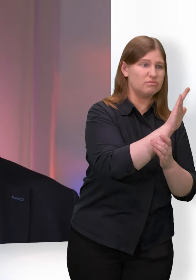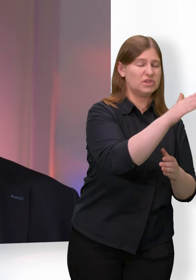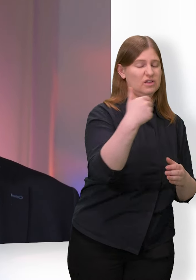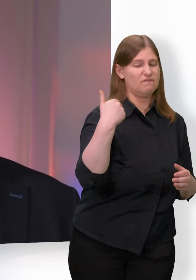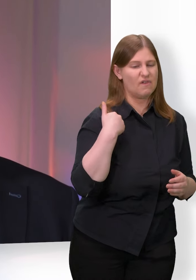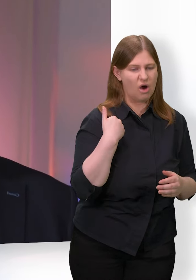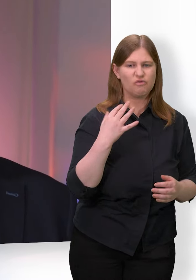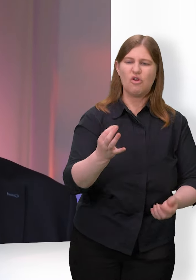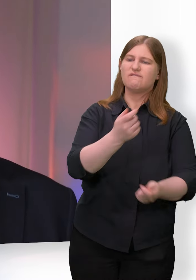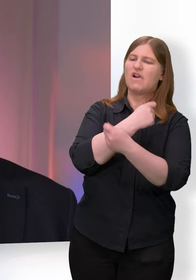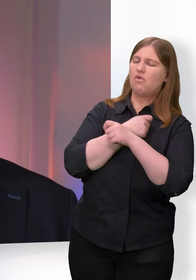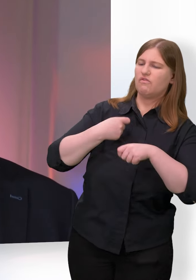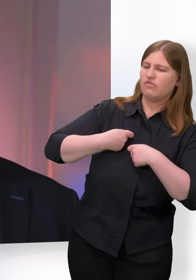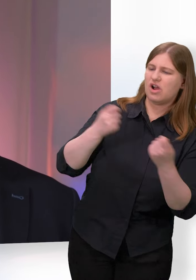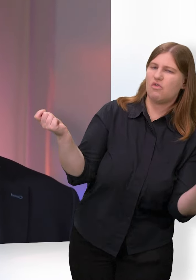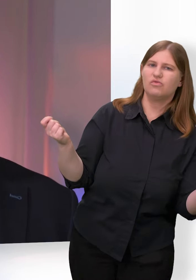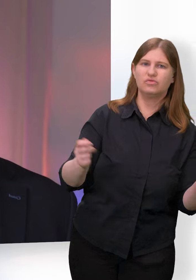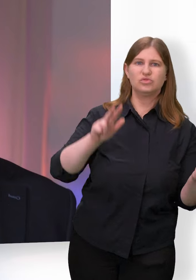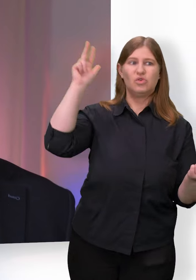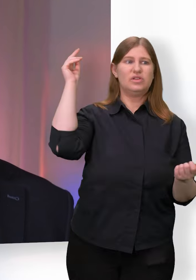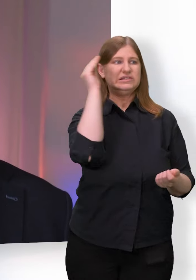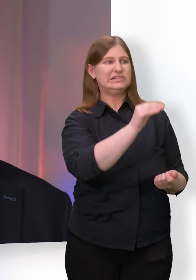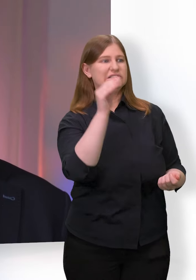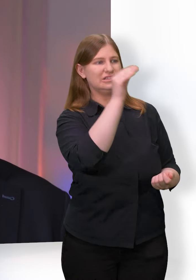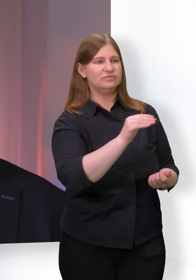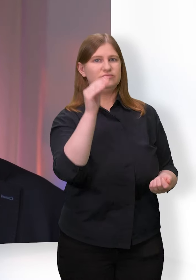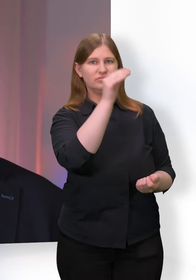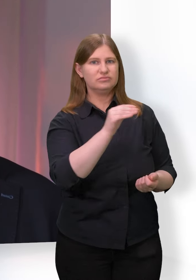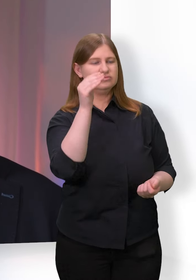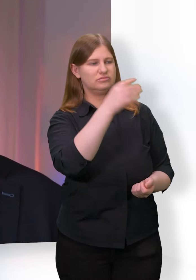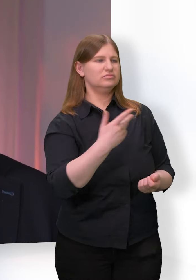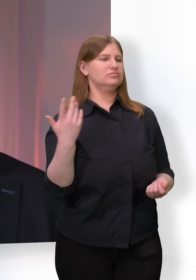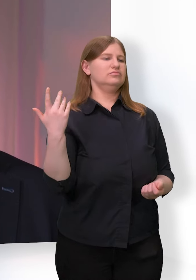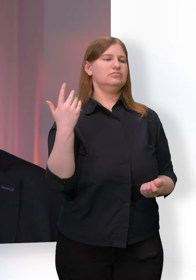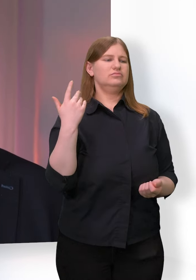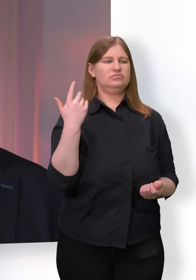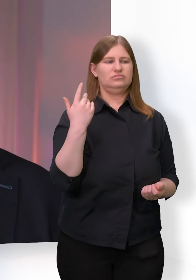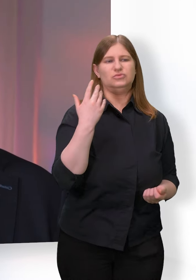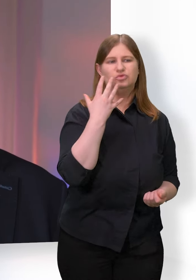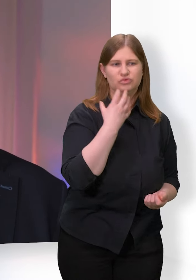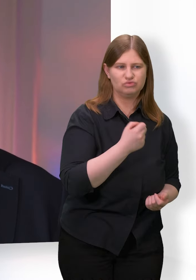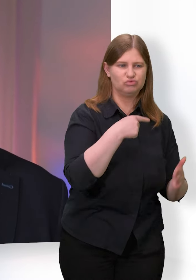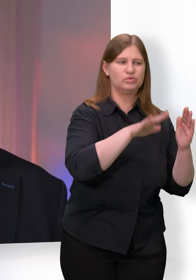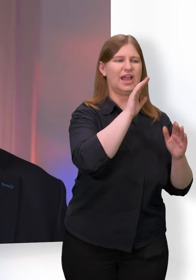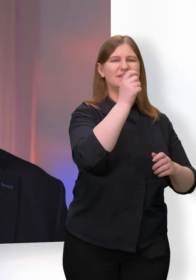Gottes Zusagen mit seiner Sklavin Hagar nachhelfen möchte. Kein Jakob,